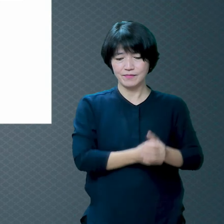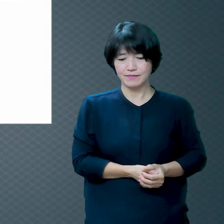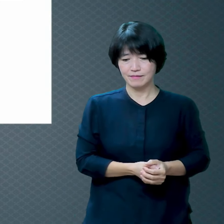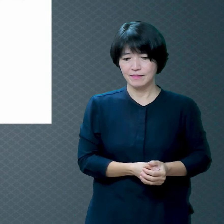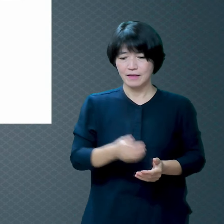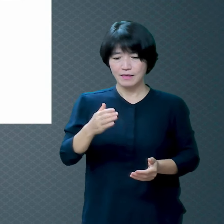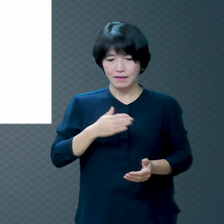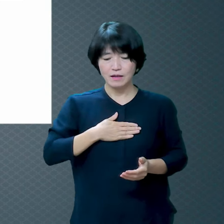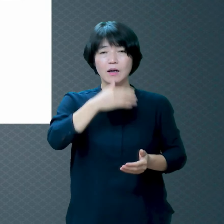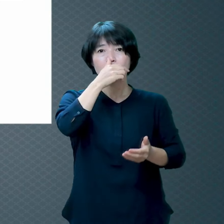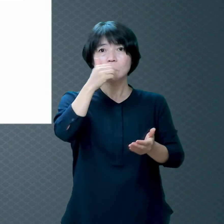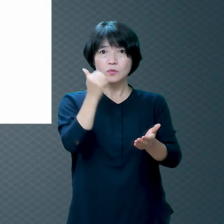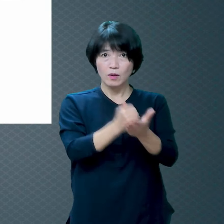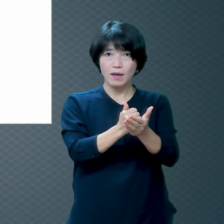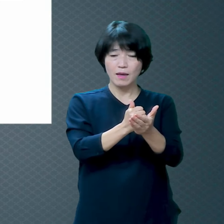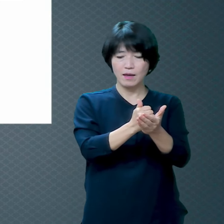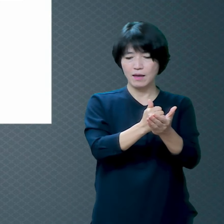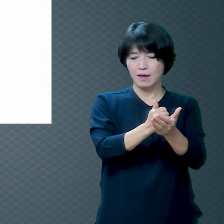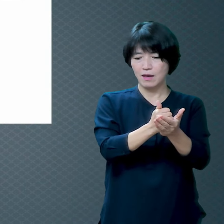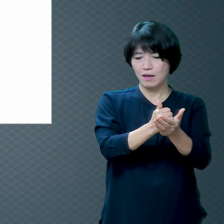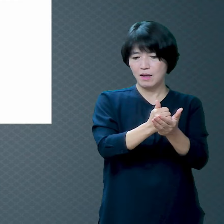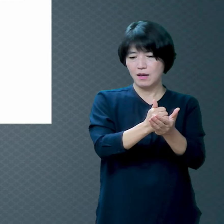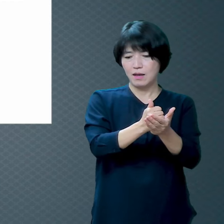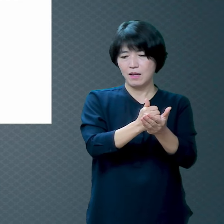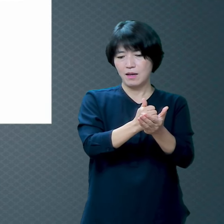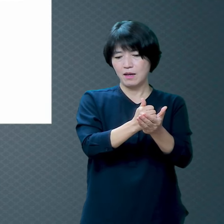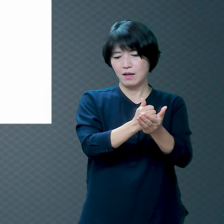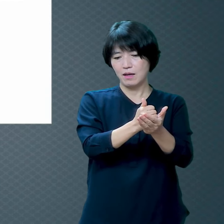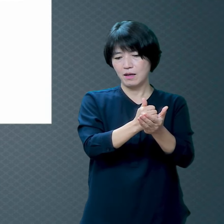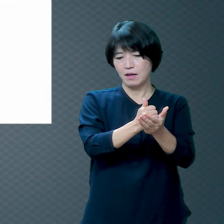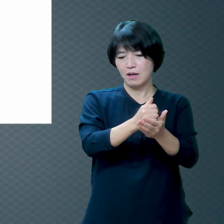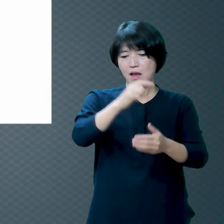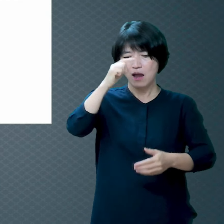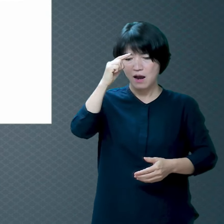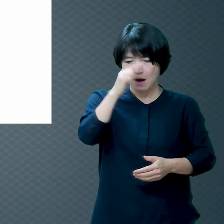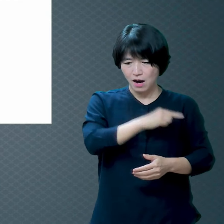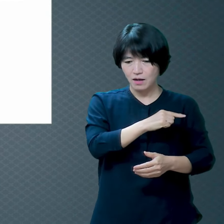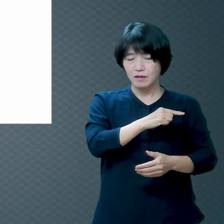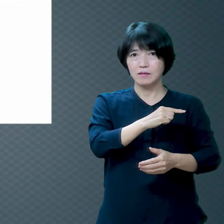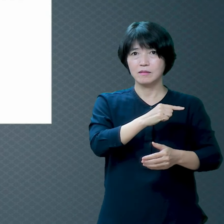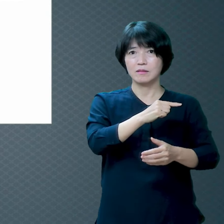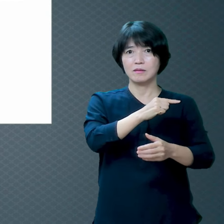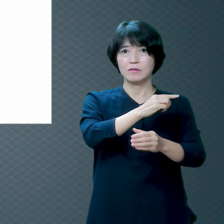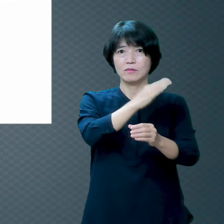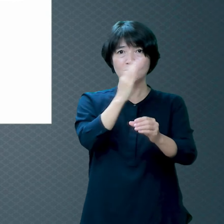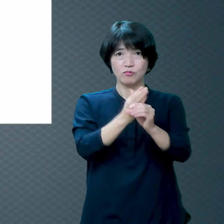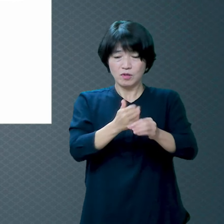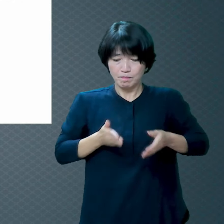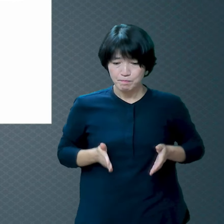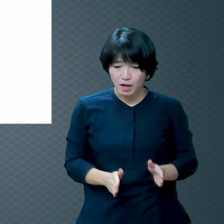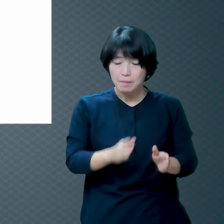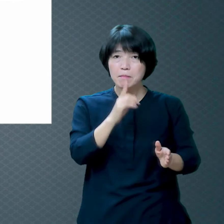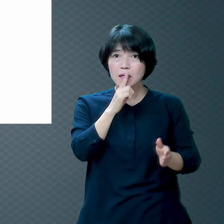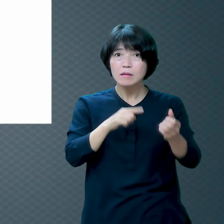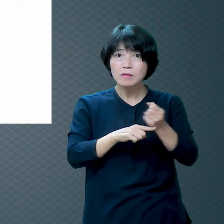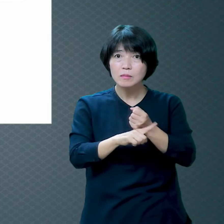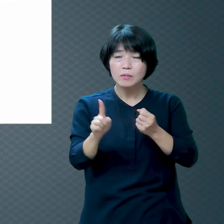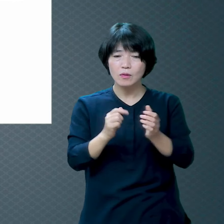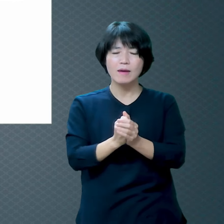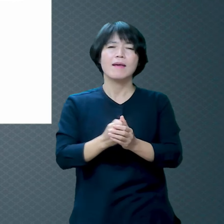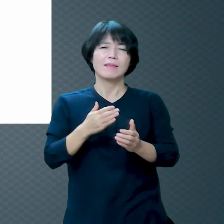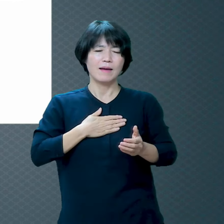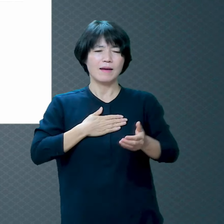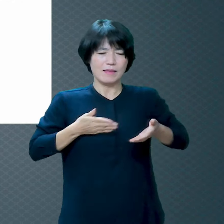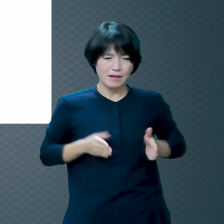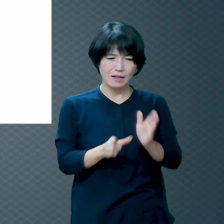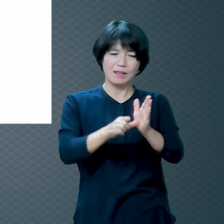출생하였으며 모친이 죄 중에 나를 잉태하였나이다 무슨 뜻이에요 태어나면서부터